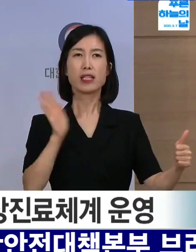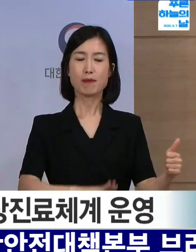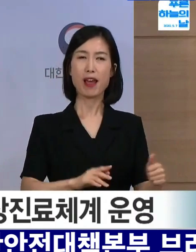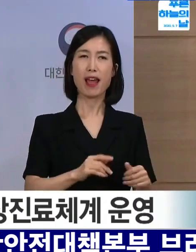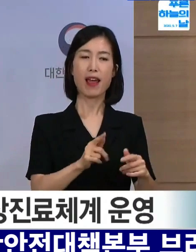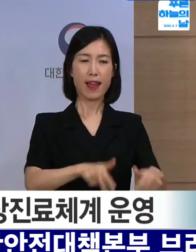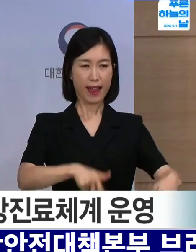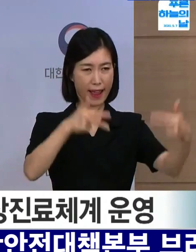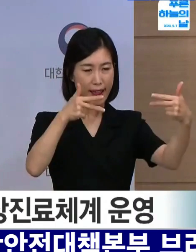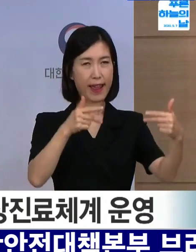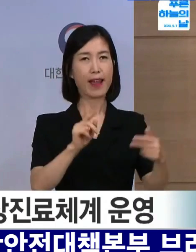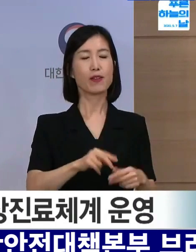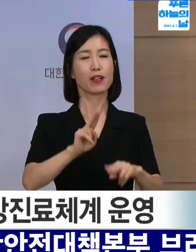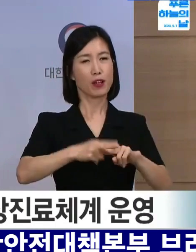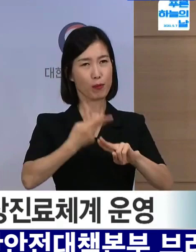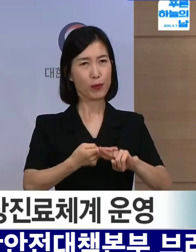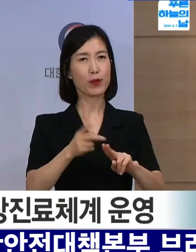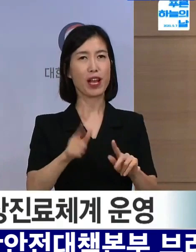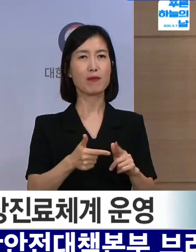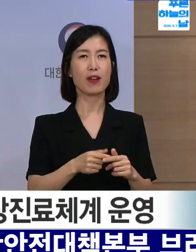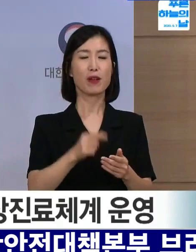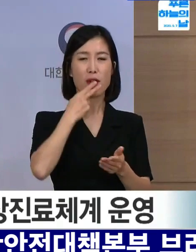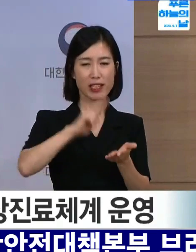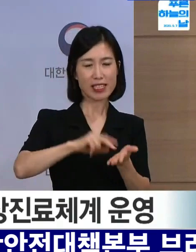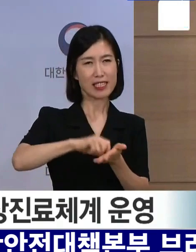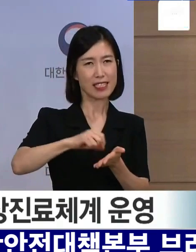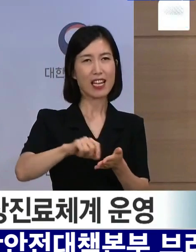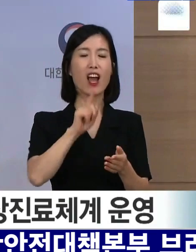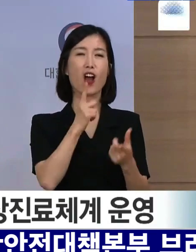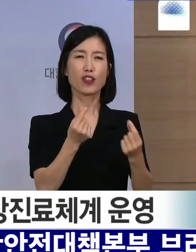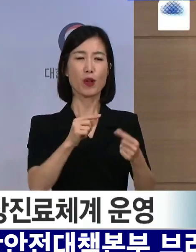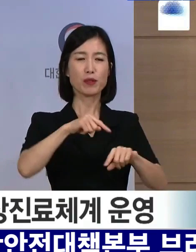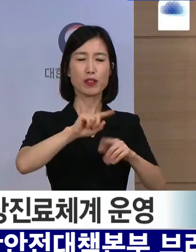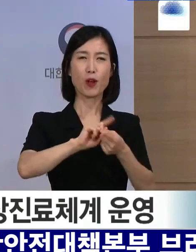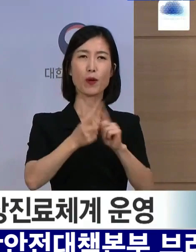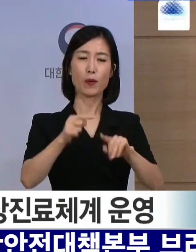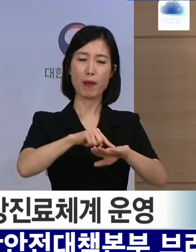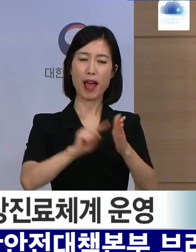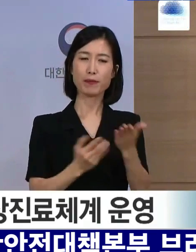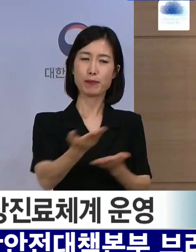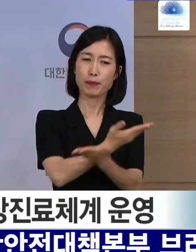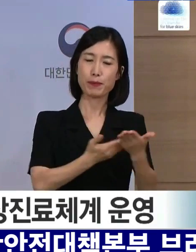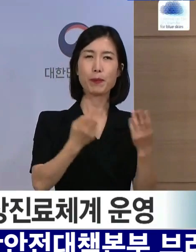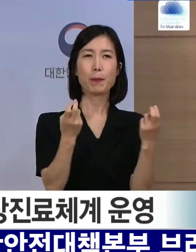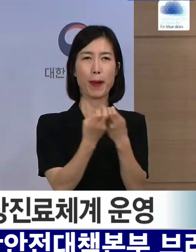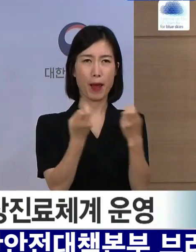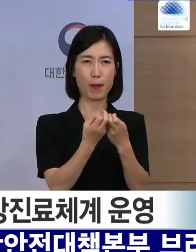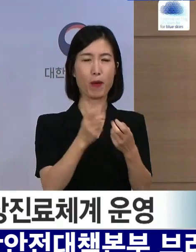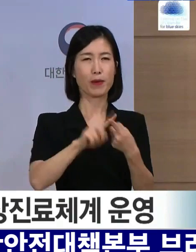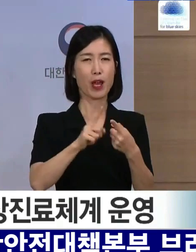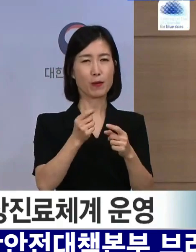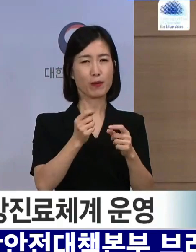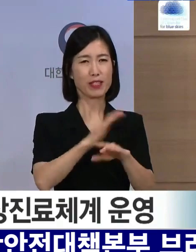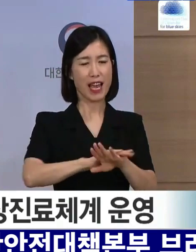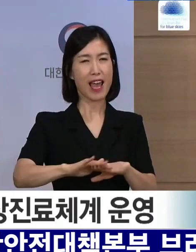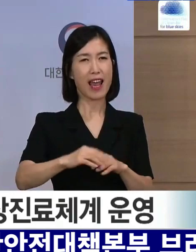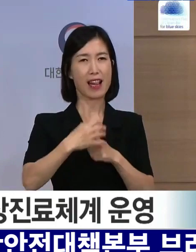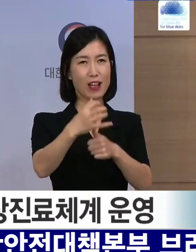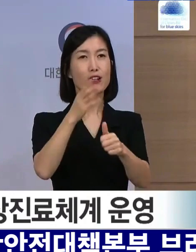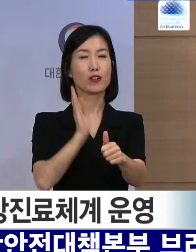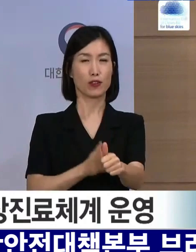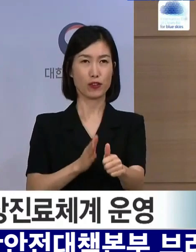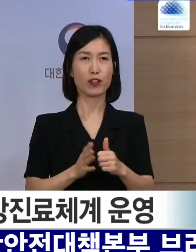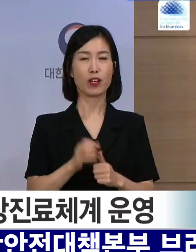선물, 편지 등의 비대면 형사를 통해 서로 간의 마음을 나누는 방법을 적극적으로 선택해 주시기